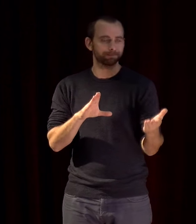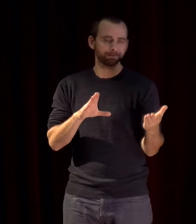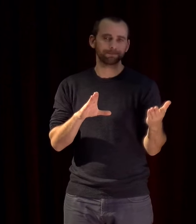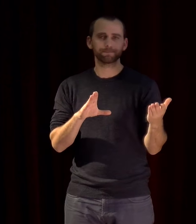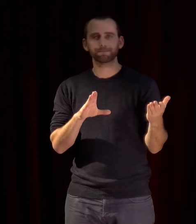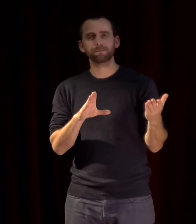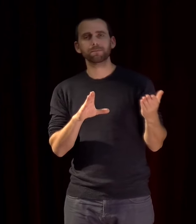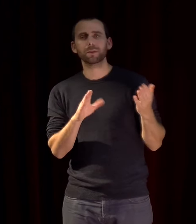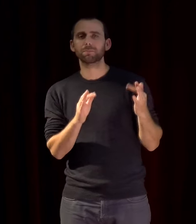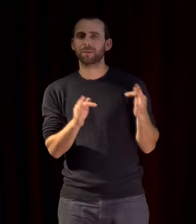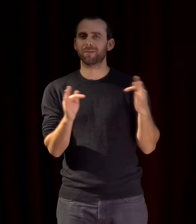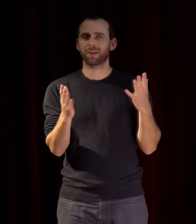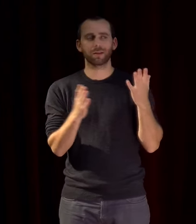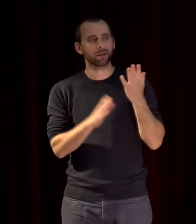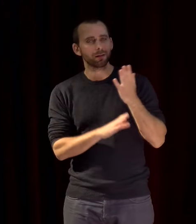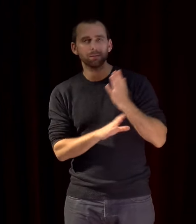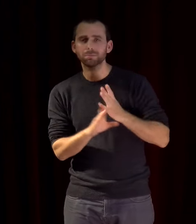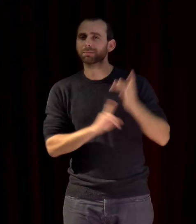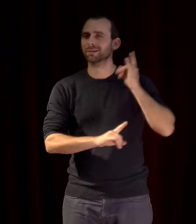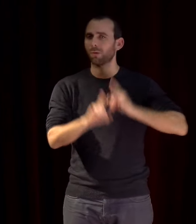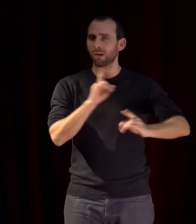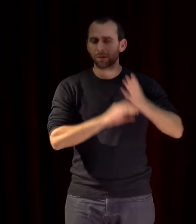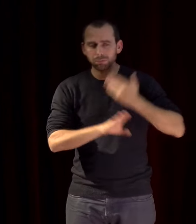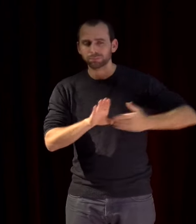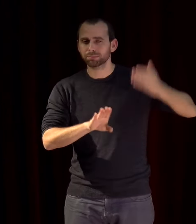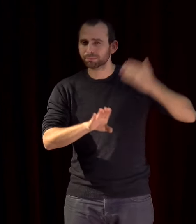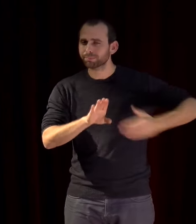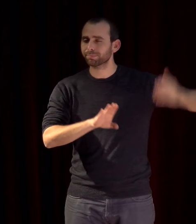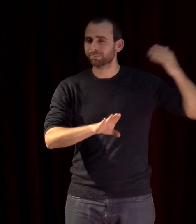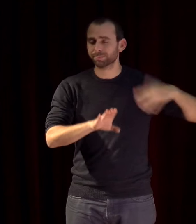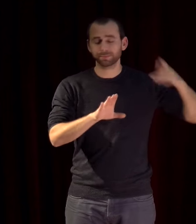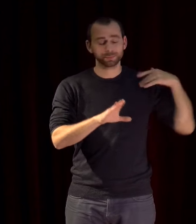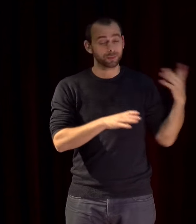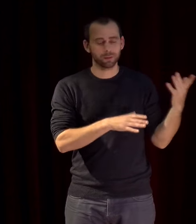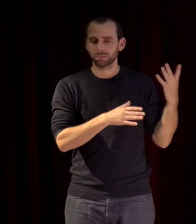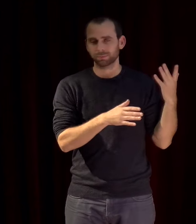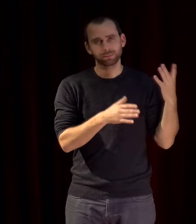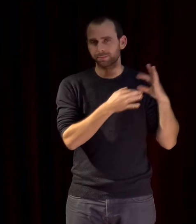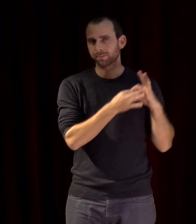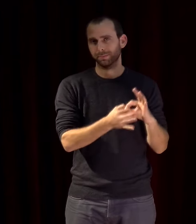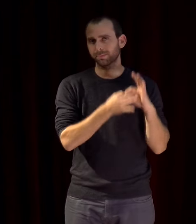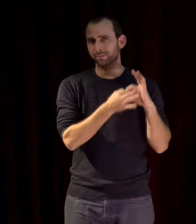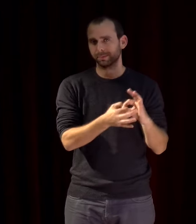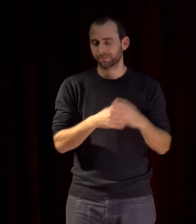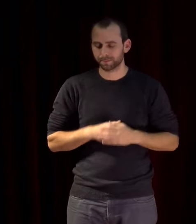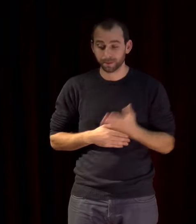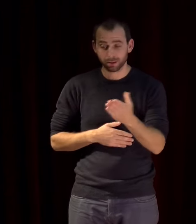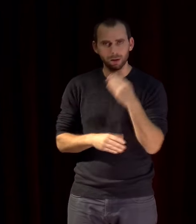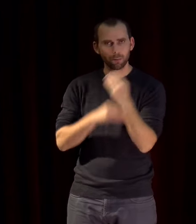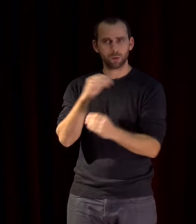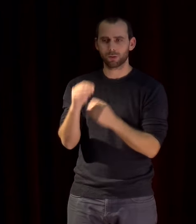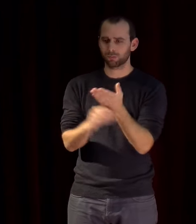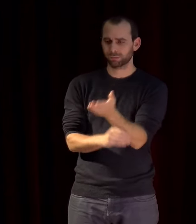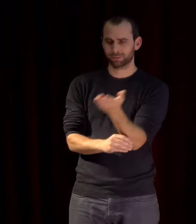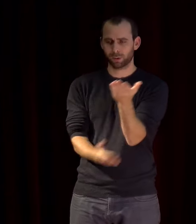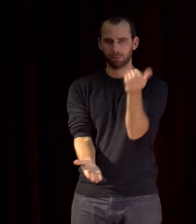marques d'héritage ancien et nombreux c'est un monde médian qui est